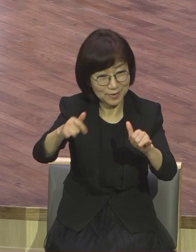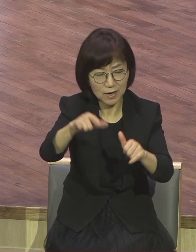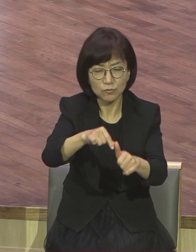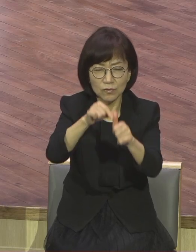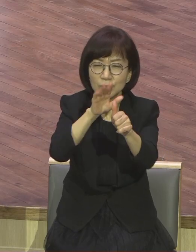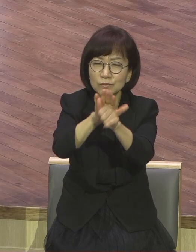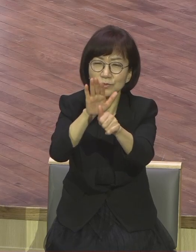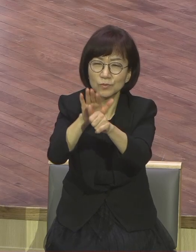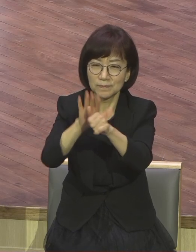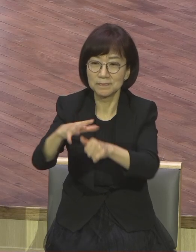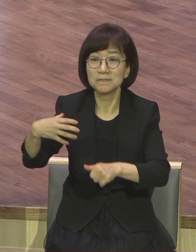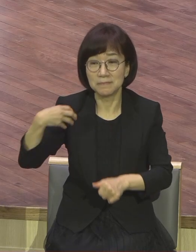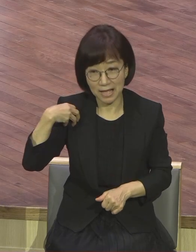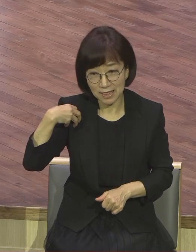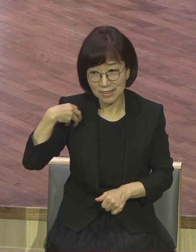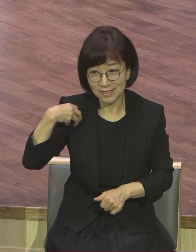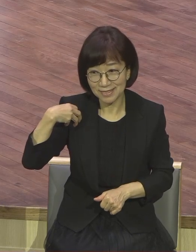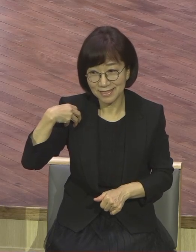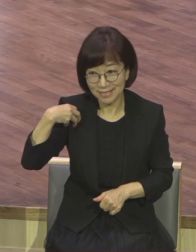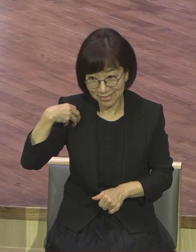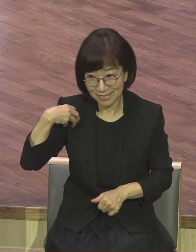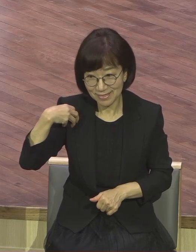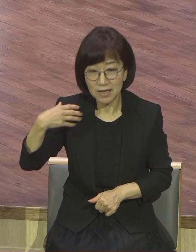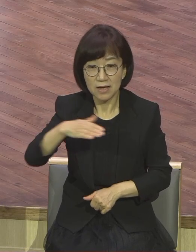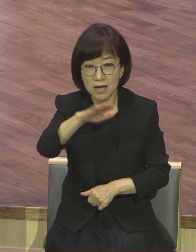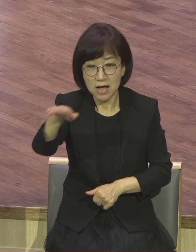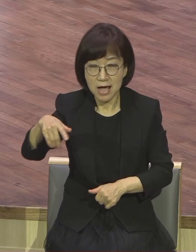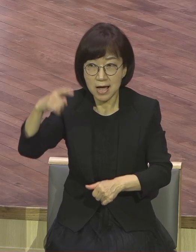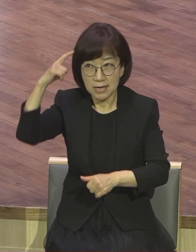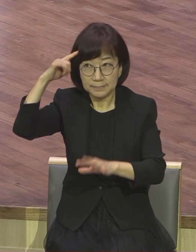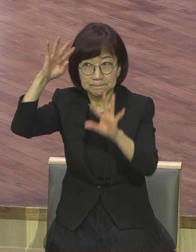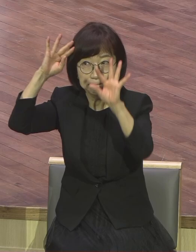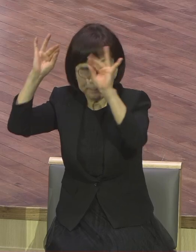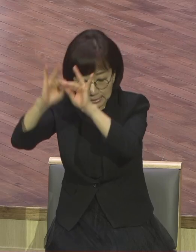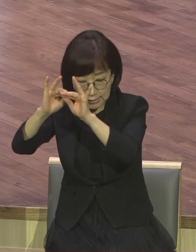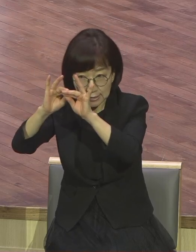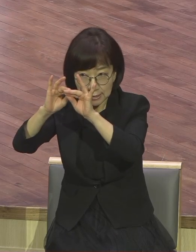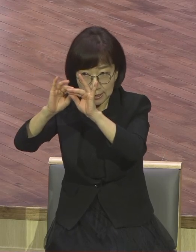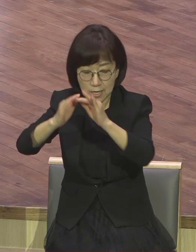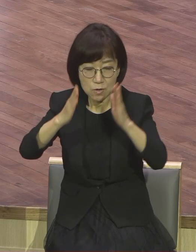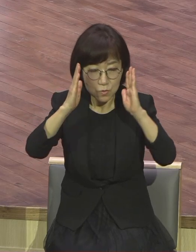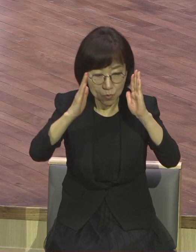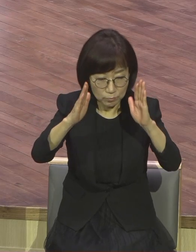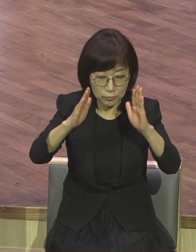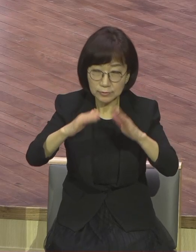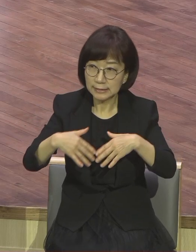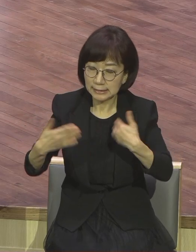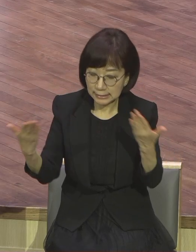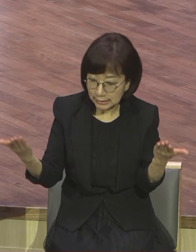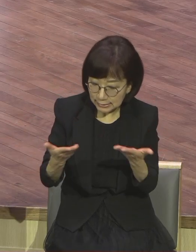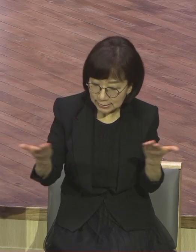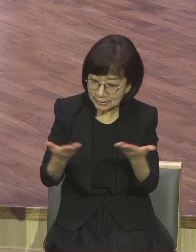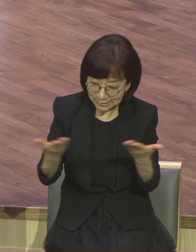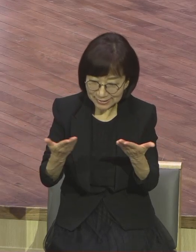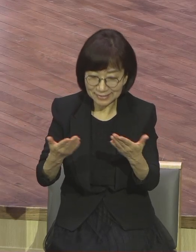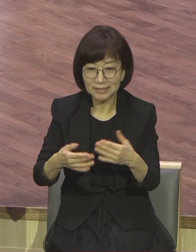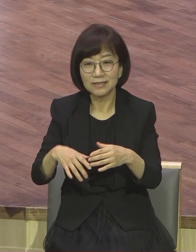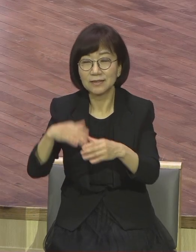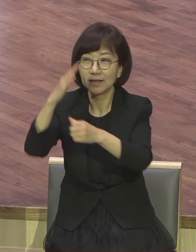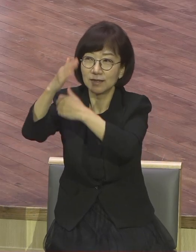되어야 된다. 여기 방향 맞추고 일하고 이 방향 맞추고 공부하고 이 방향 맞추고 사회하고 아멘 이거 맞추라 그